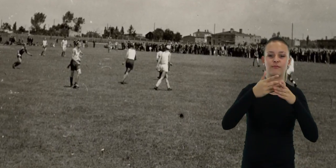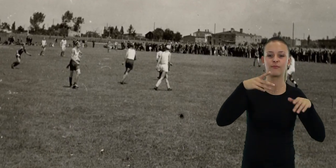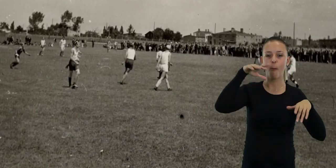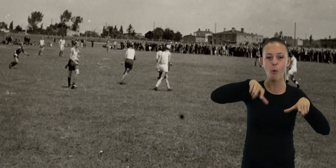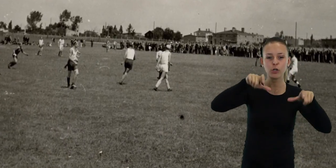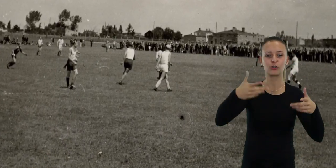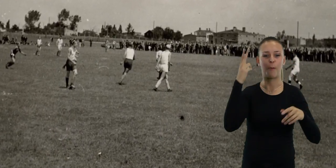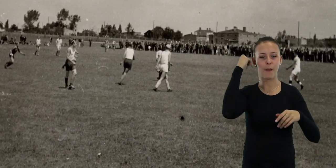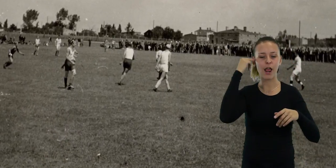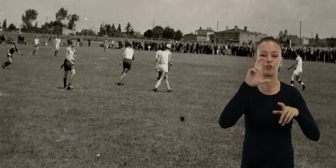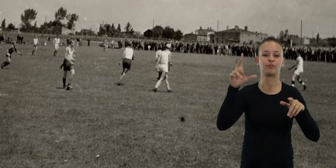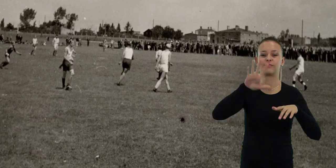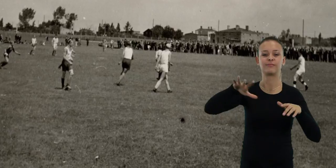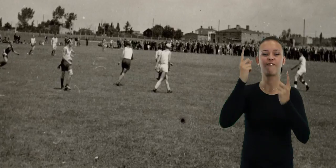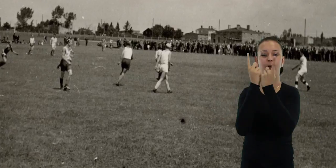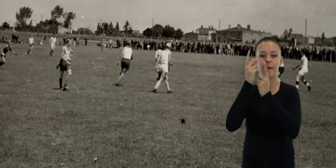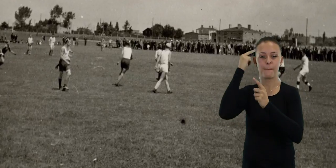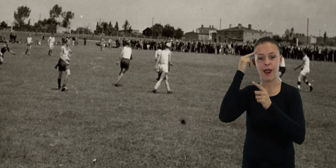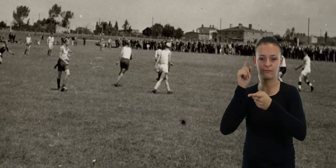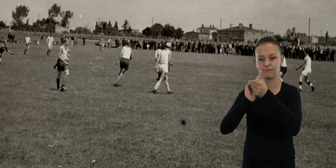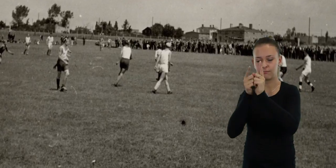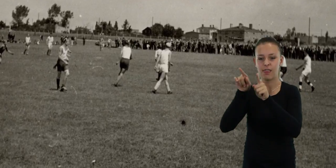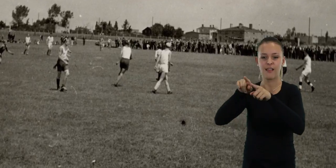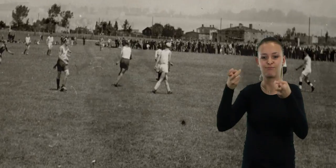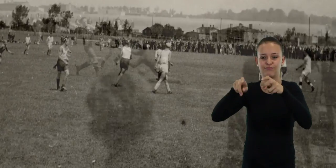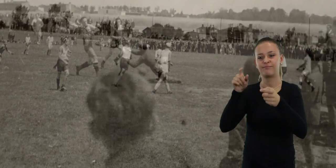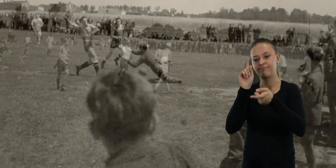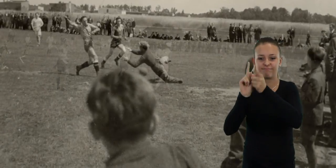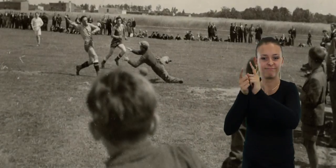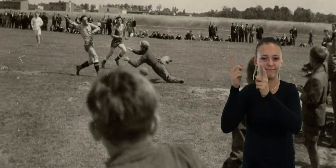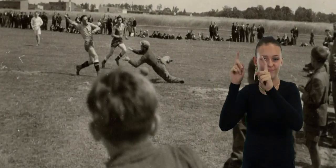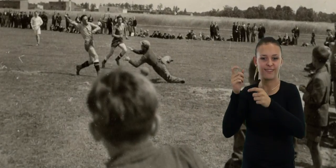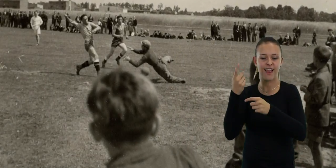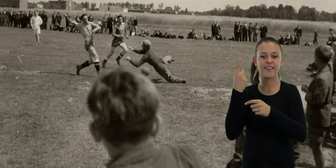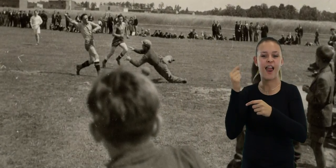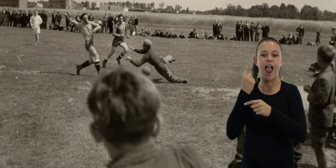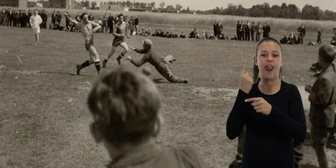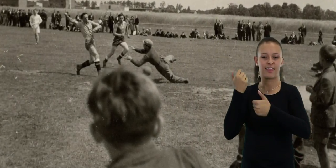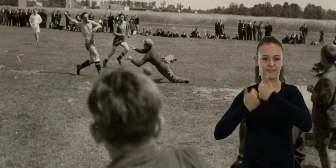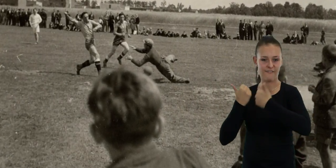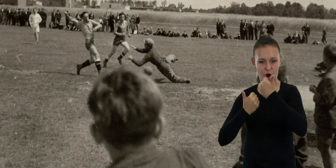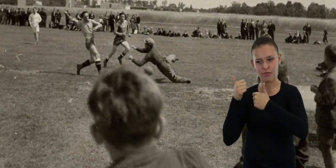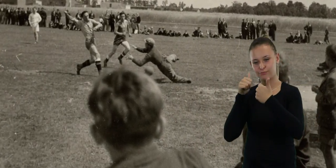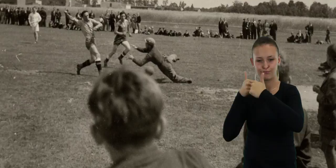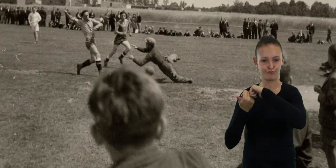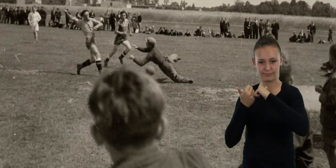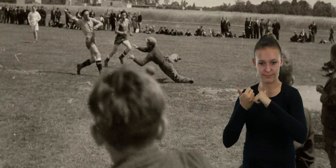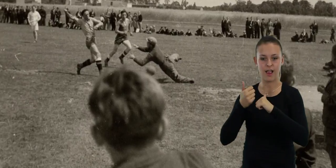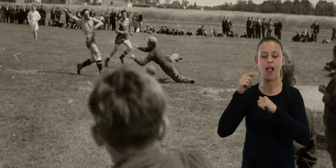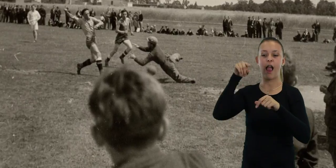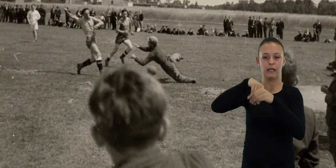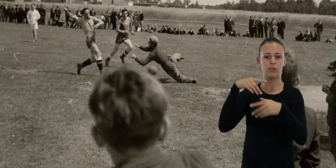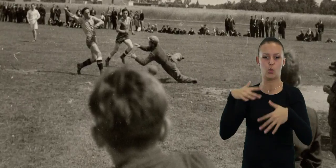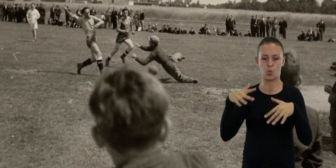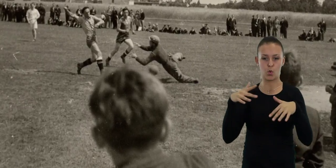potajemnie spotkania na terenie łódzkich boisk, parków czy placów fabrycznych. Organizowanie nielegalnych zawodów sportowych wiązało się